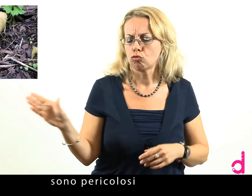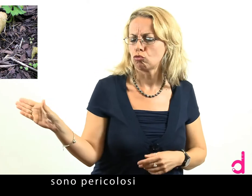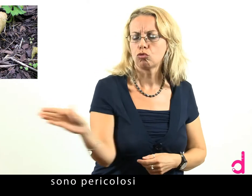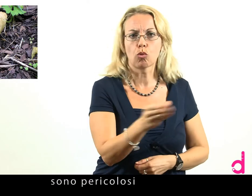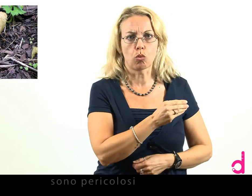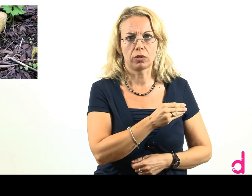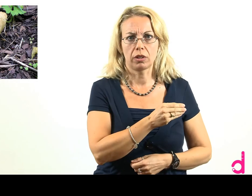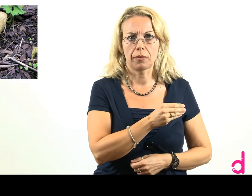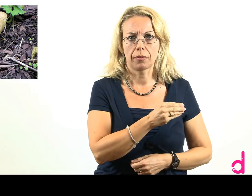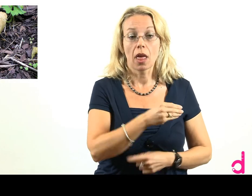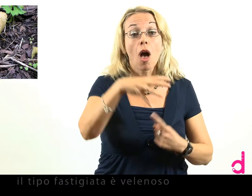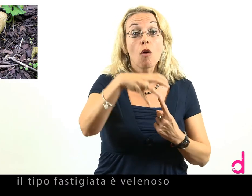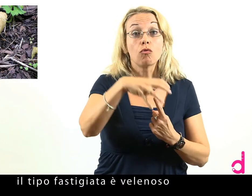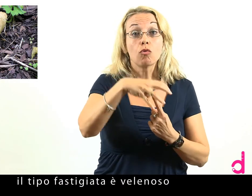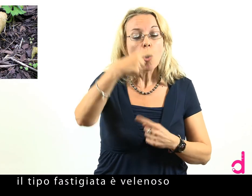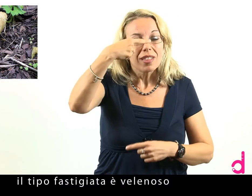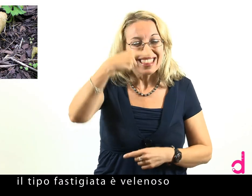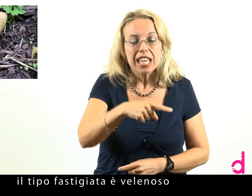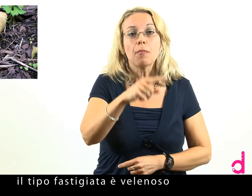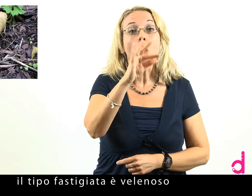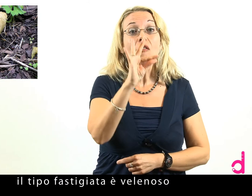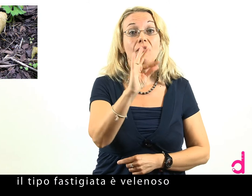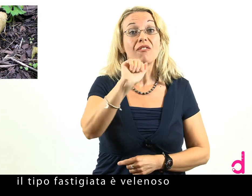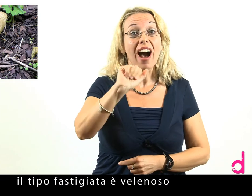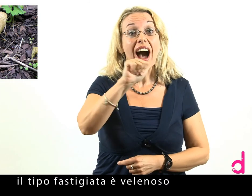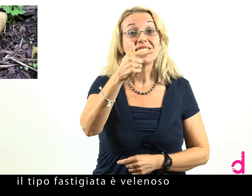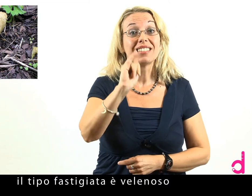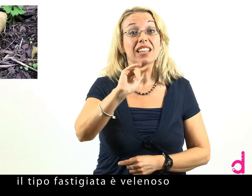Il tipo fastigiata è velenoso